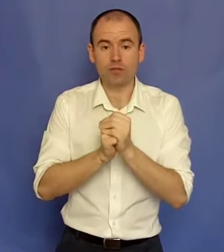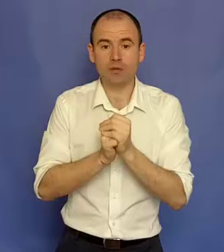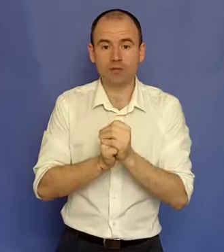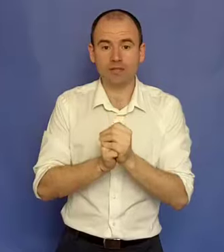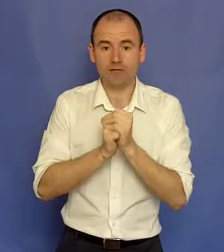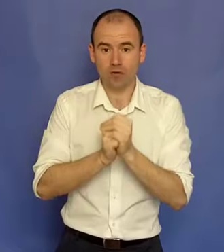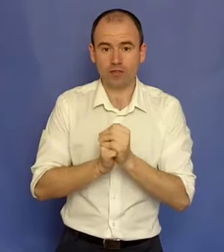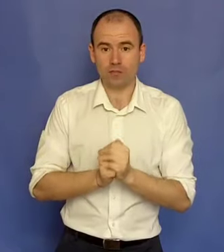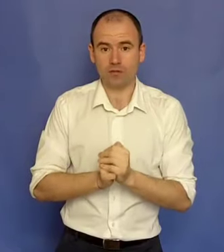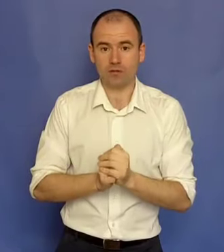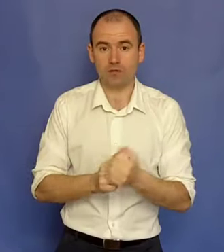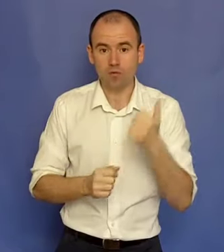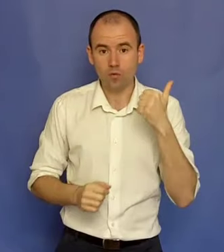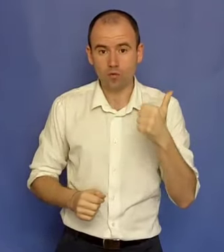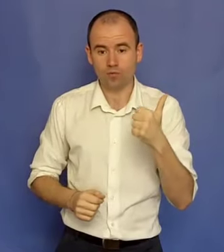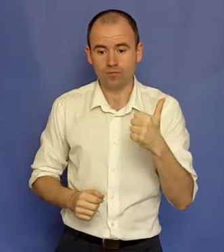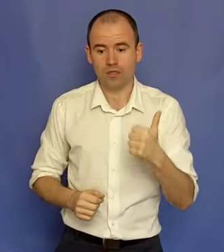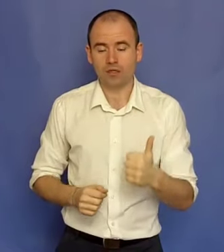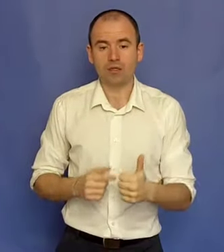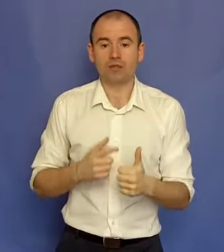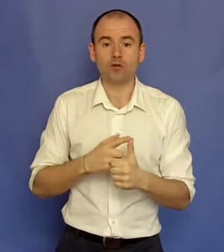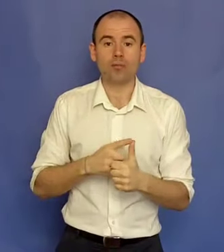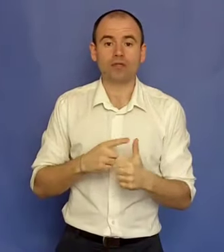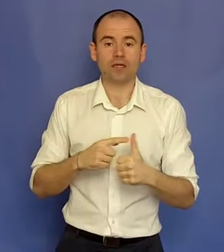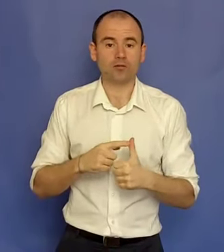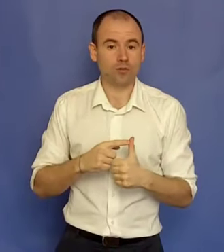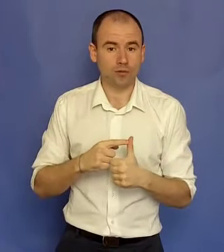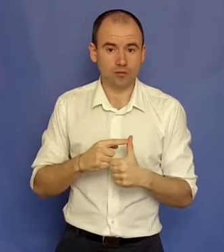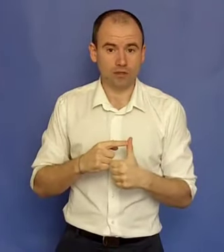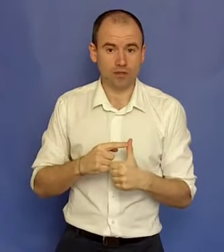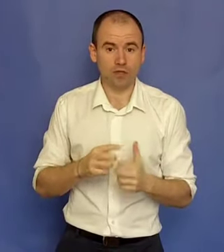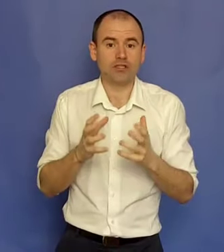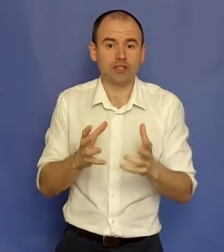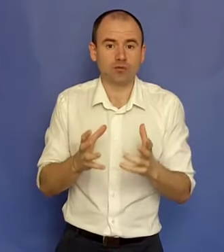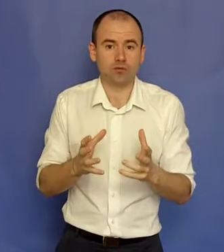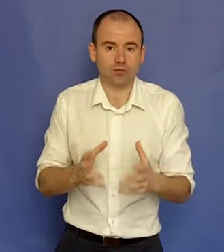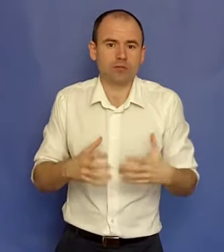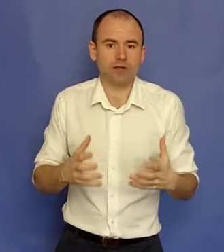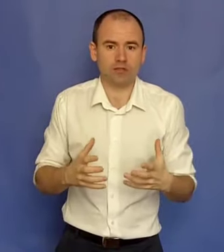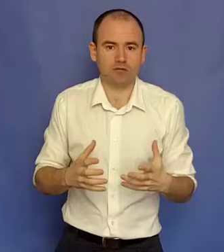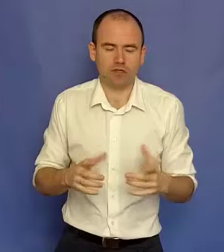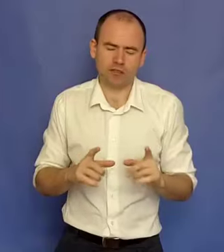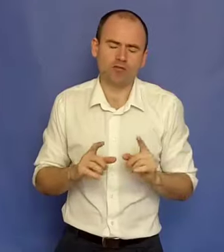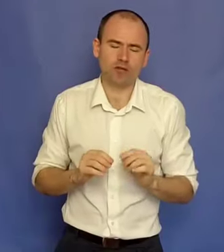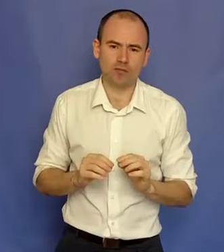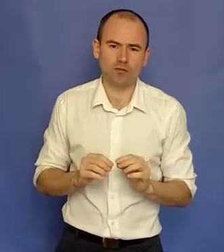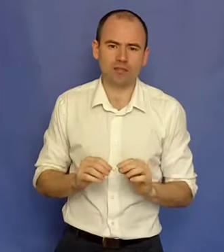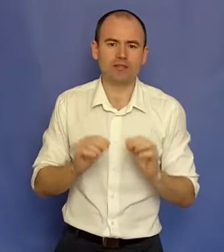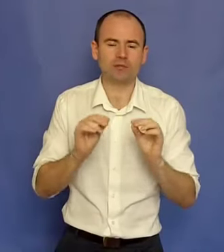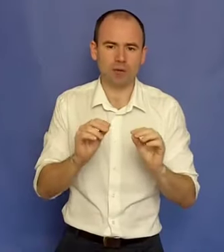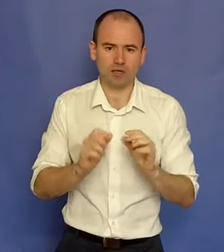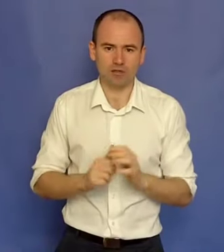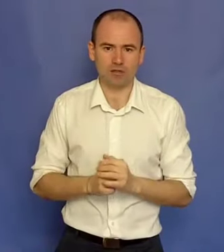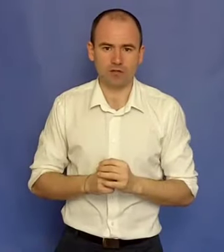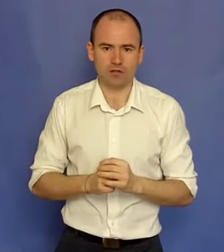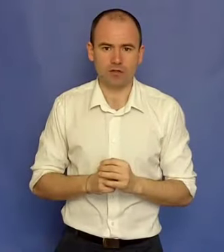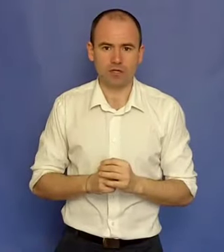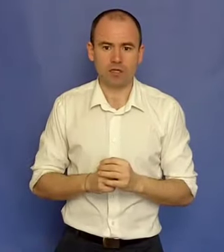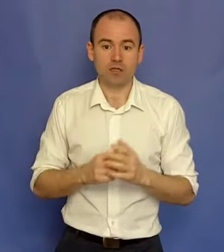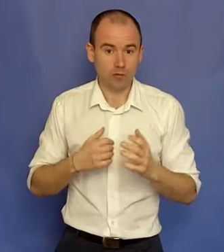poți implementa foarte repede. Unu, descoperă talentul și pasiunea ta. La ce ești bun? Ce-ți place să faci? Este foarte important să-ți placă ceea ce faci. Eu